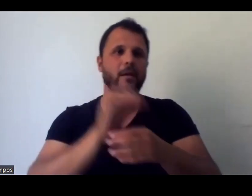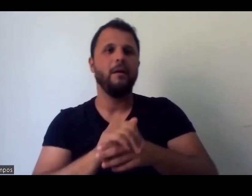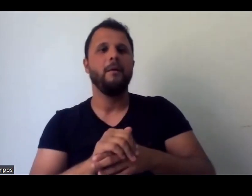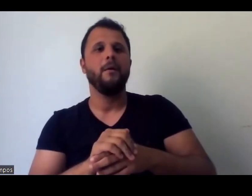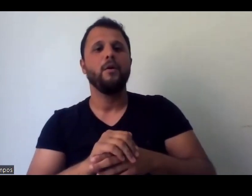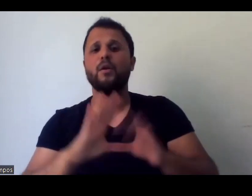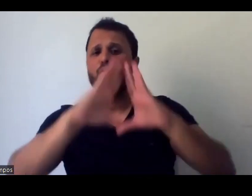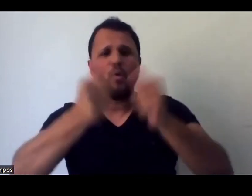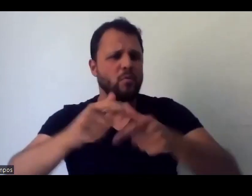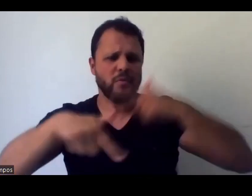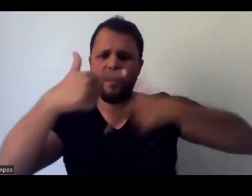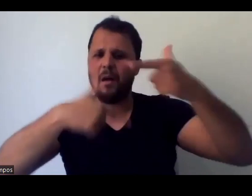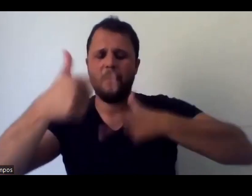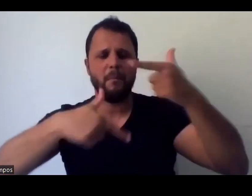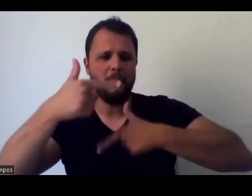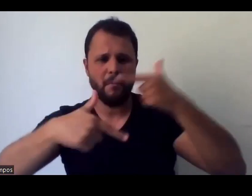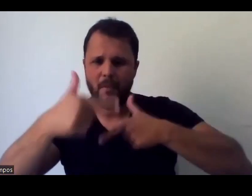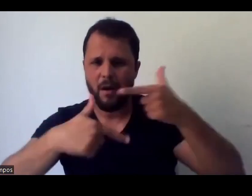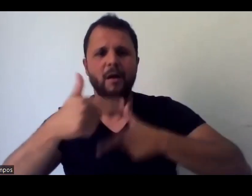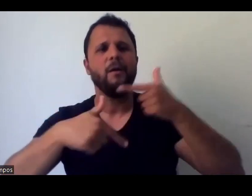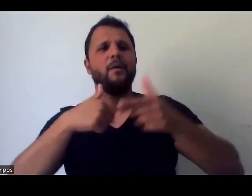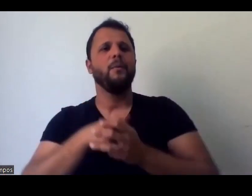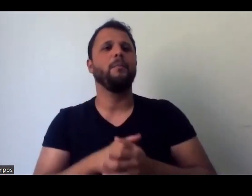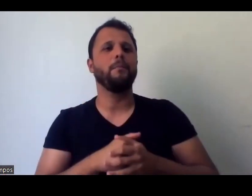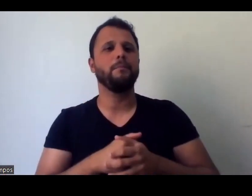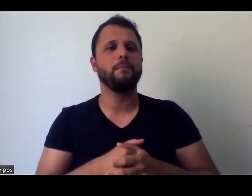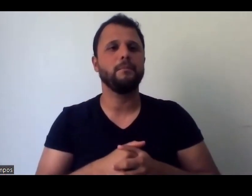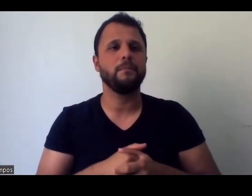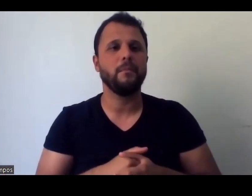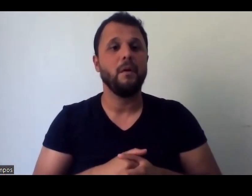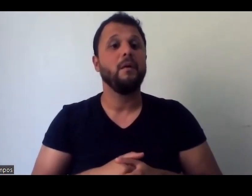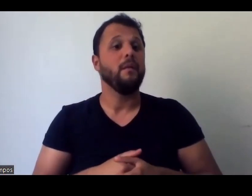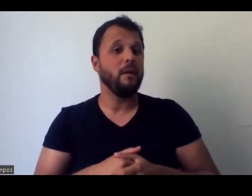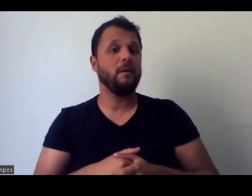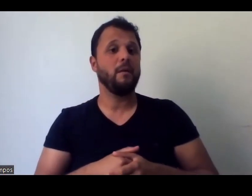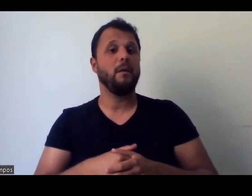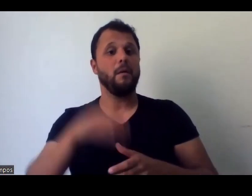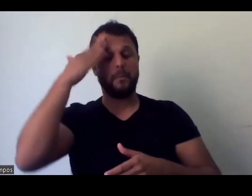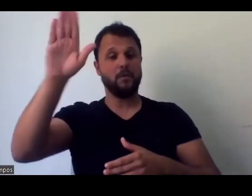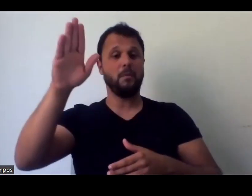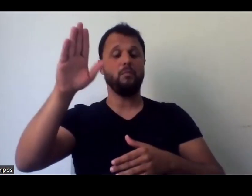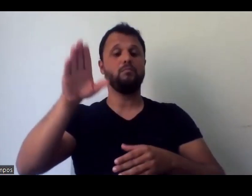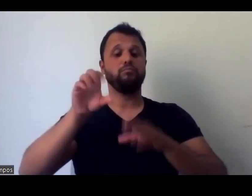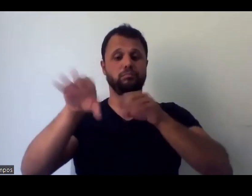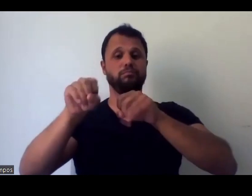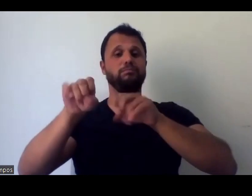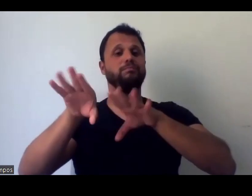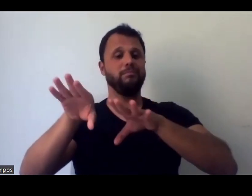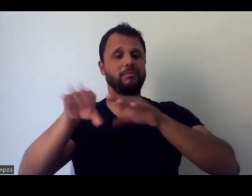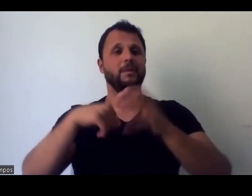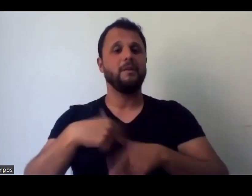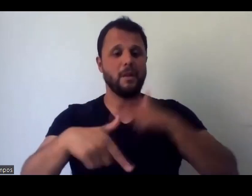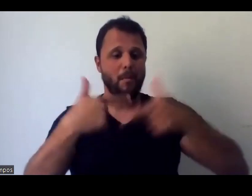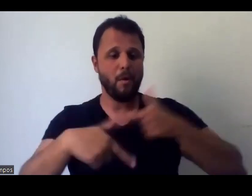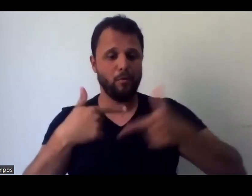trabalha na Fundação Municipal de Cultura e nos museus, especialmente aos educadores, né, que trabalharam junto comigo e com as equipes